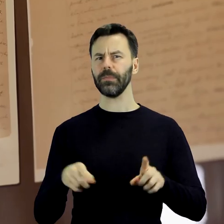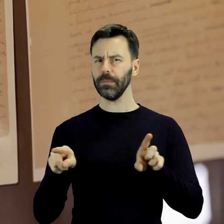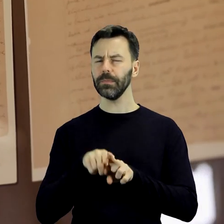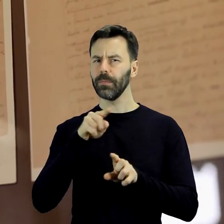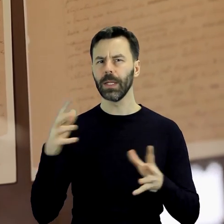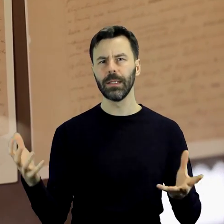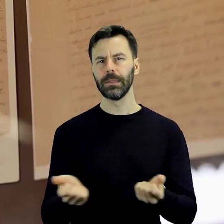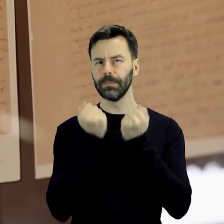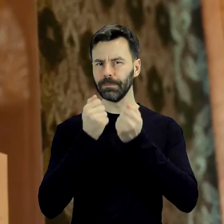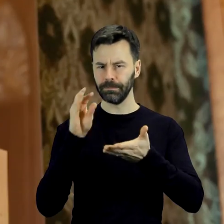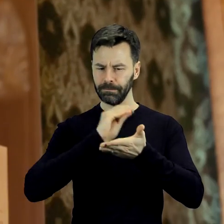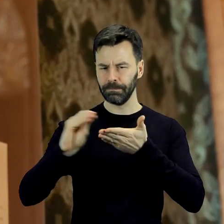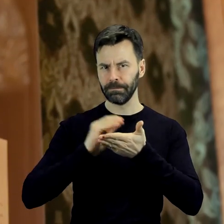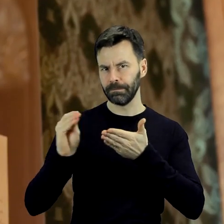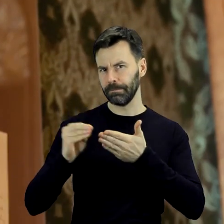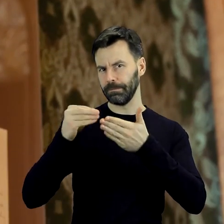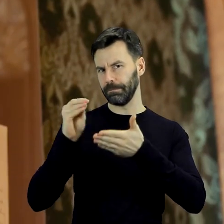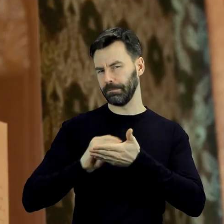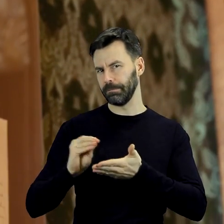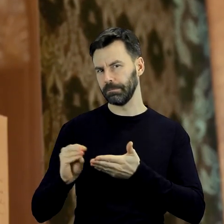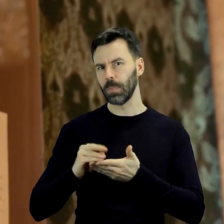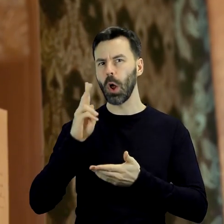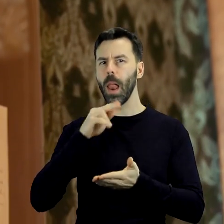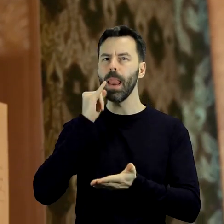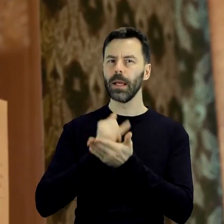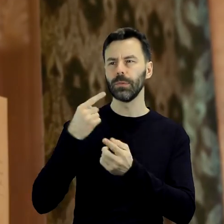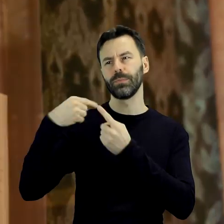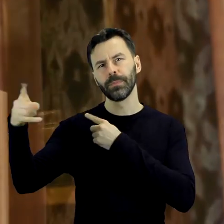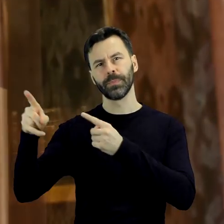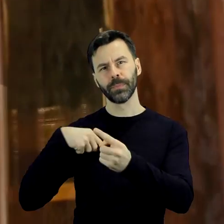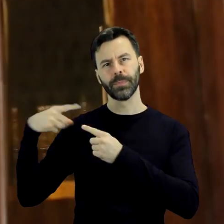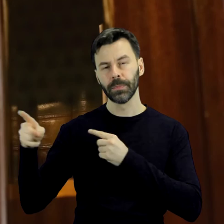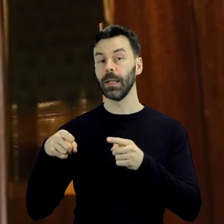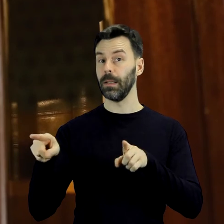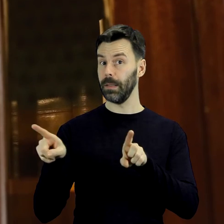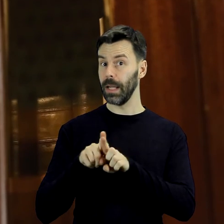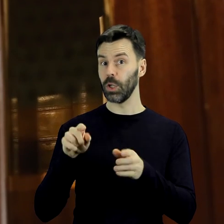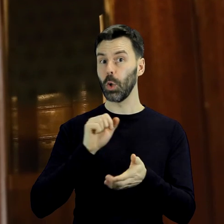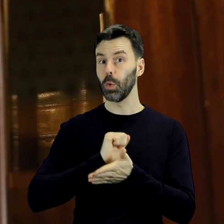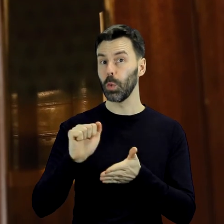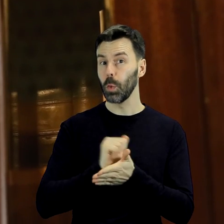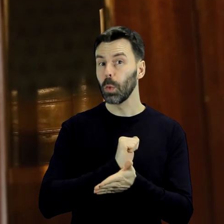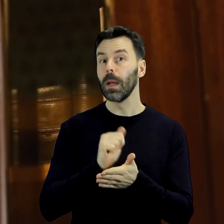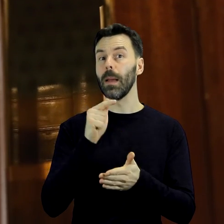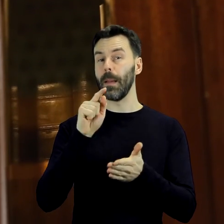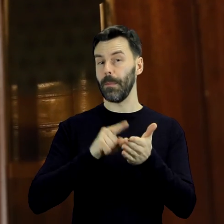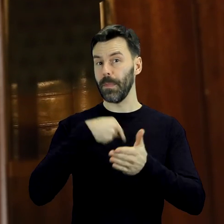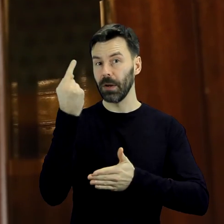cenne rękopisy, listy od pisarzy i wydawców, a także pierwsze wydania książek poetyckich z dedykacjami dla